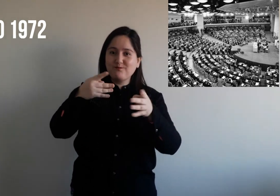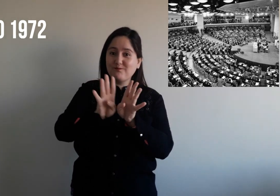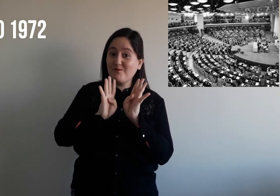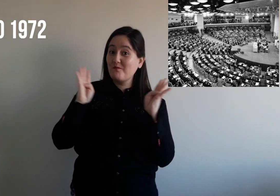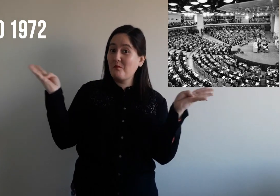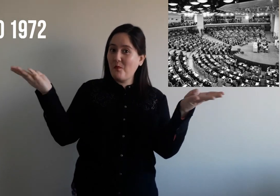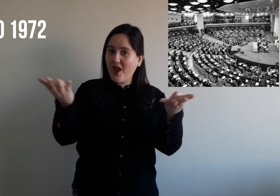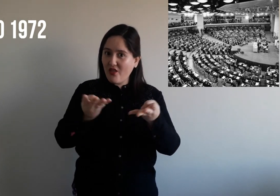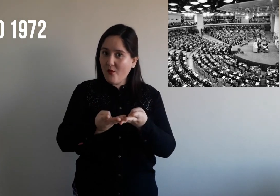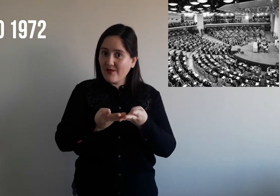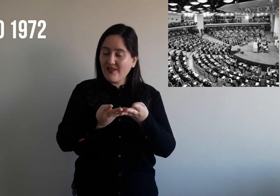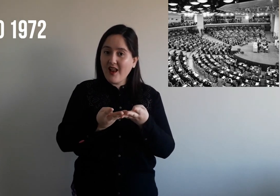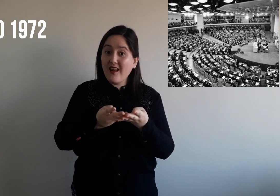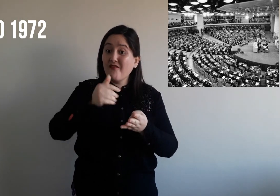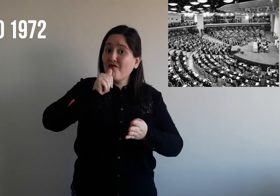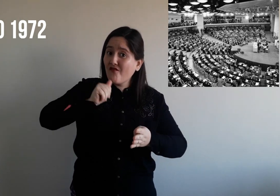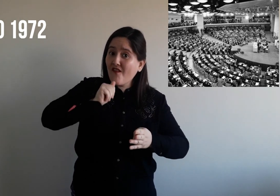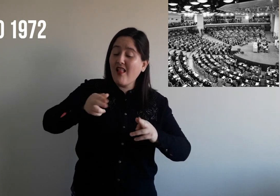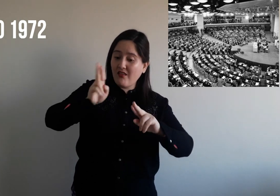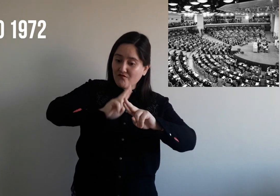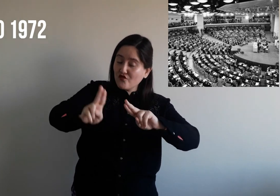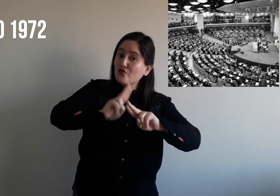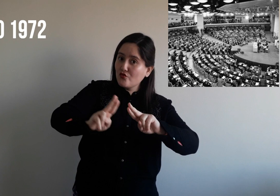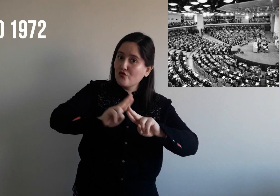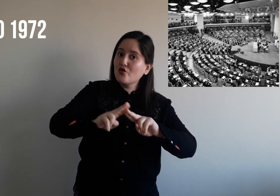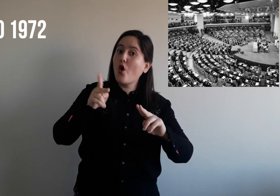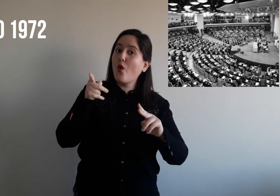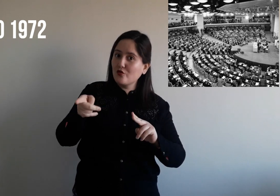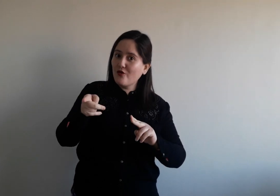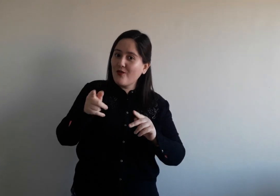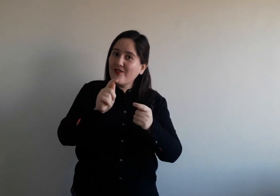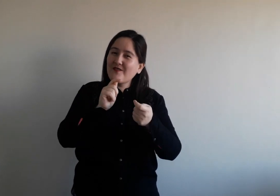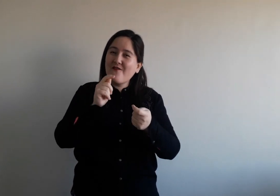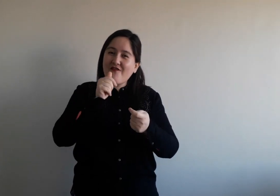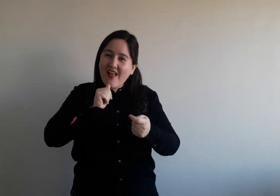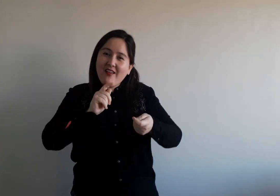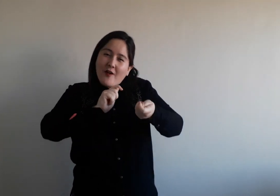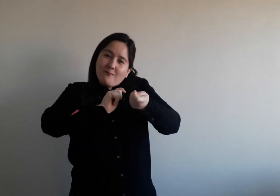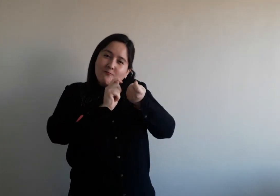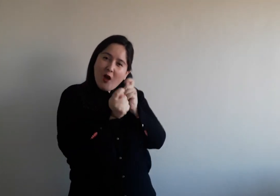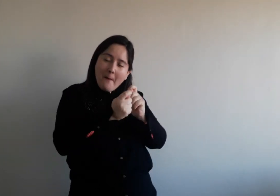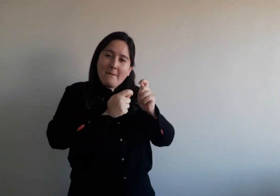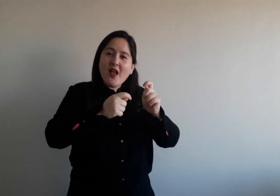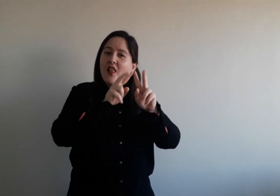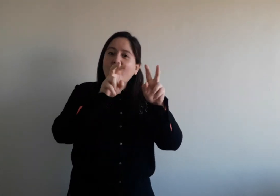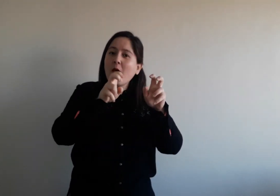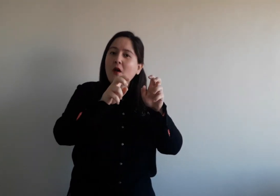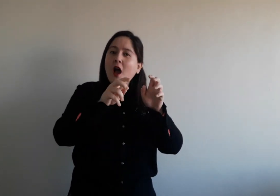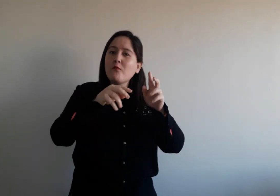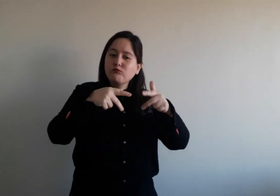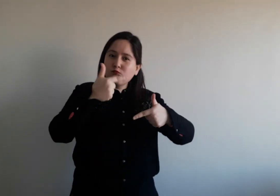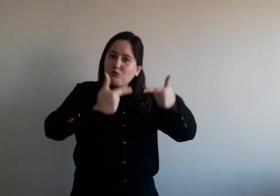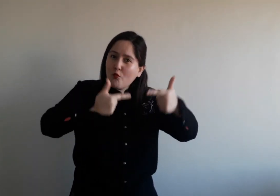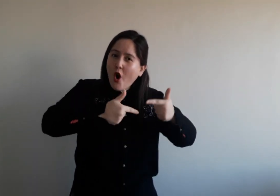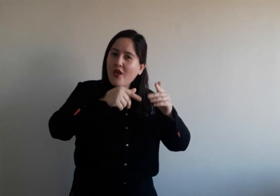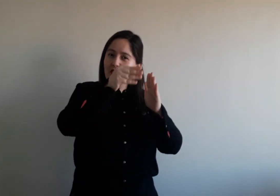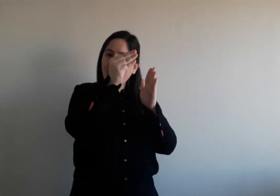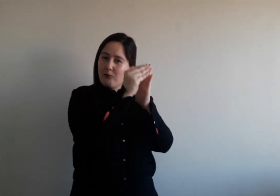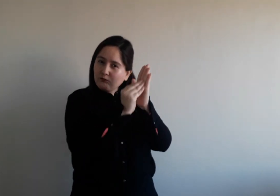cuenta que habían problemas medioambientales que debían ser solucionados. Entonces, faltaba modificar la